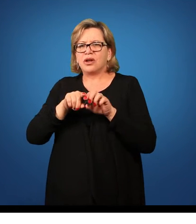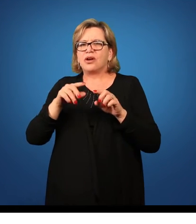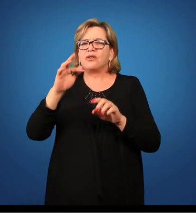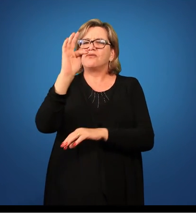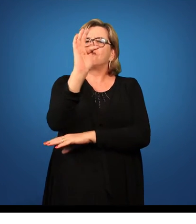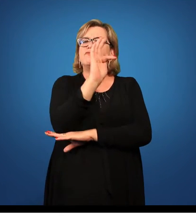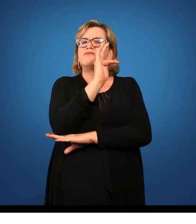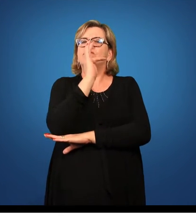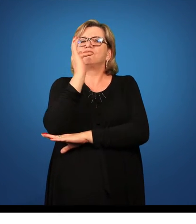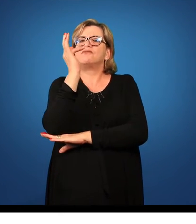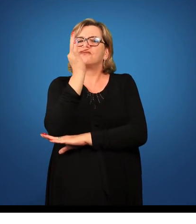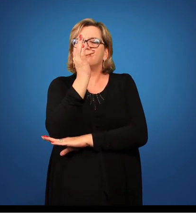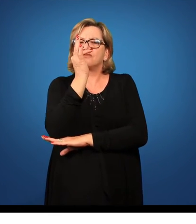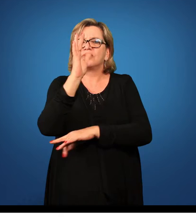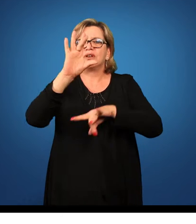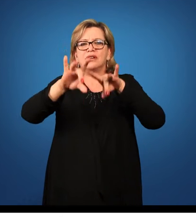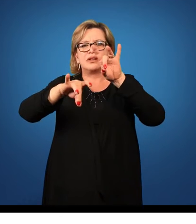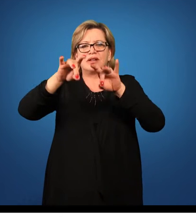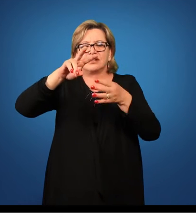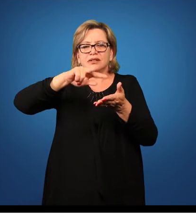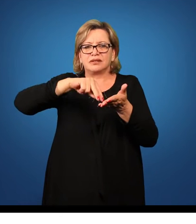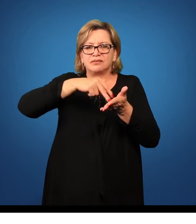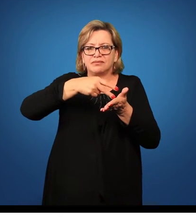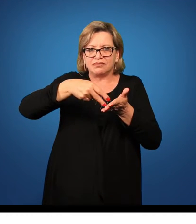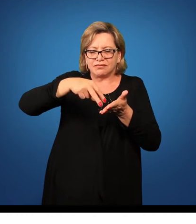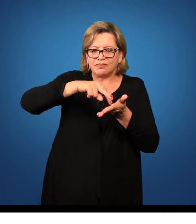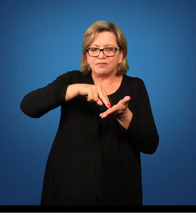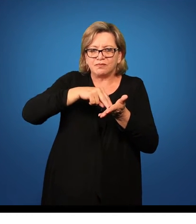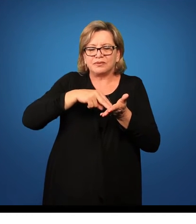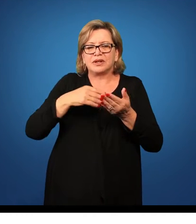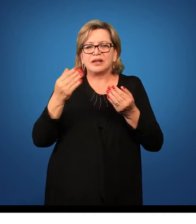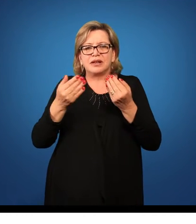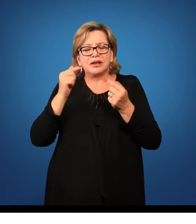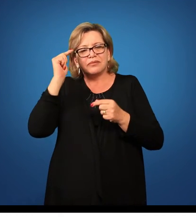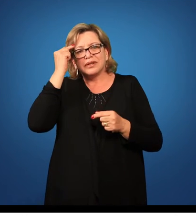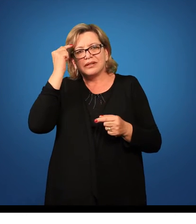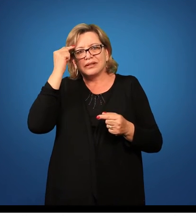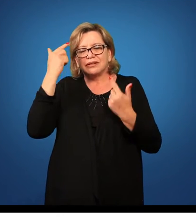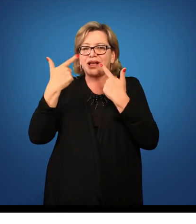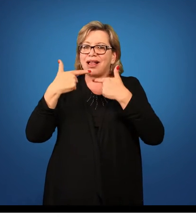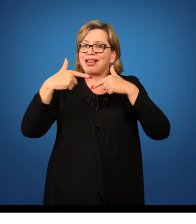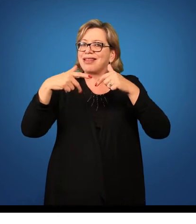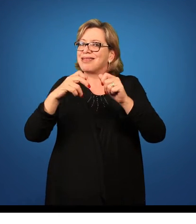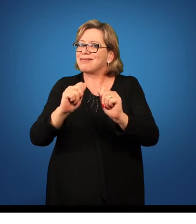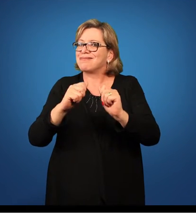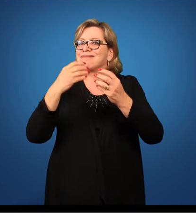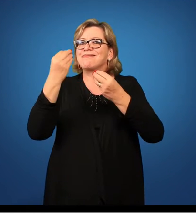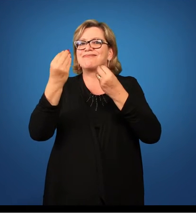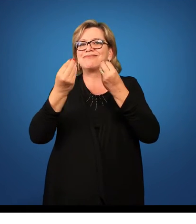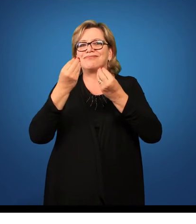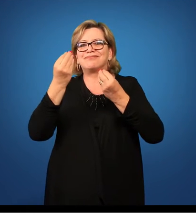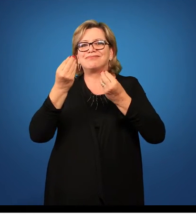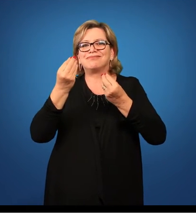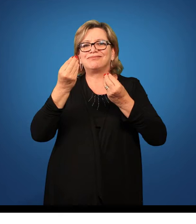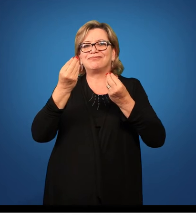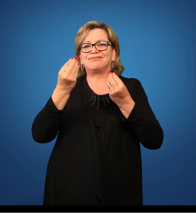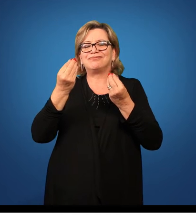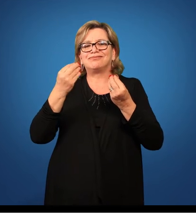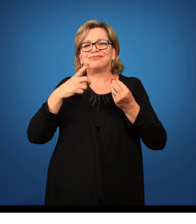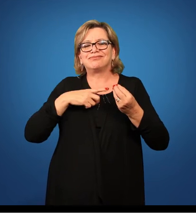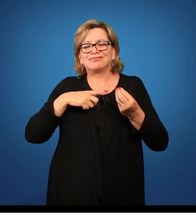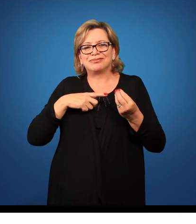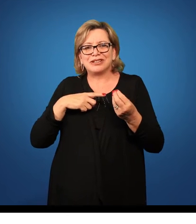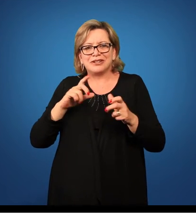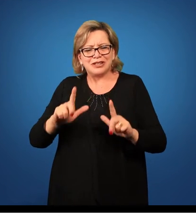formais do teatro e da dança. Considerando que essas linguagens exigem um